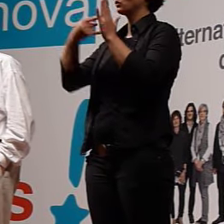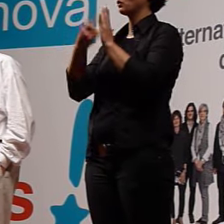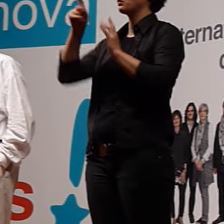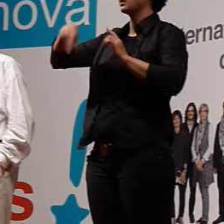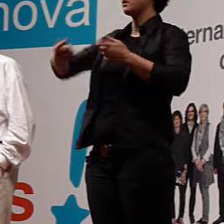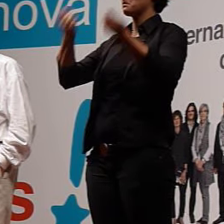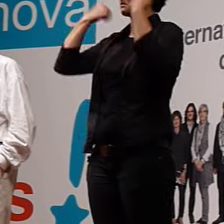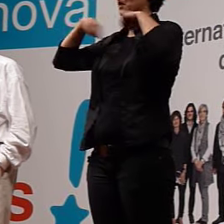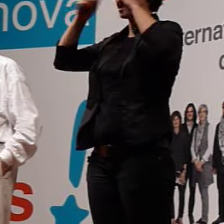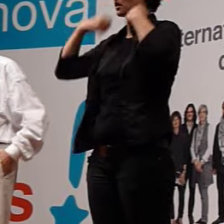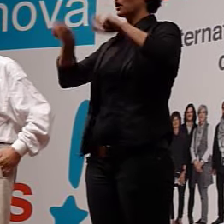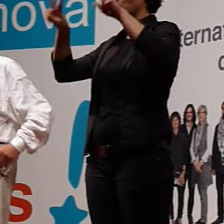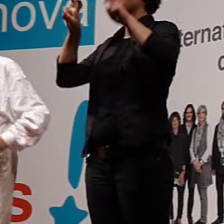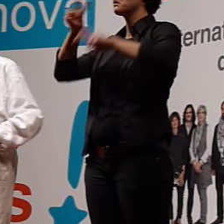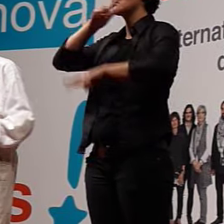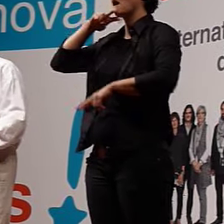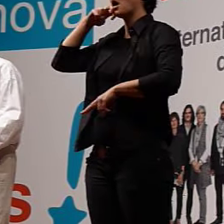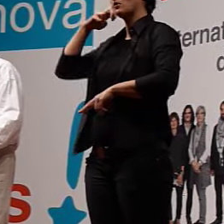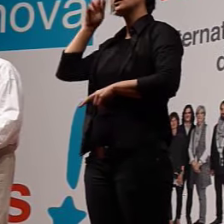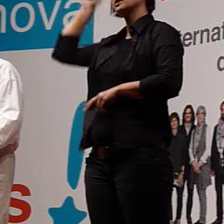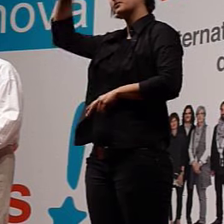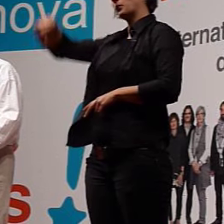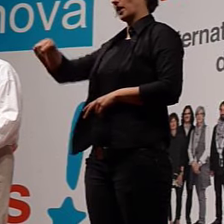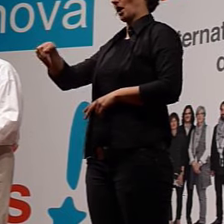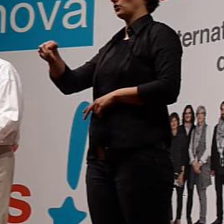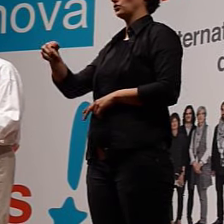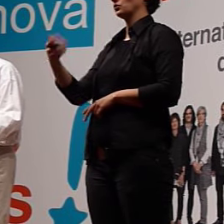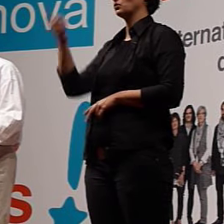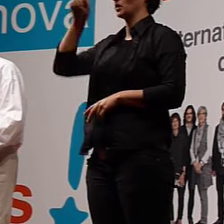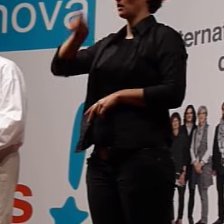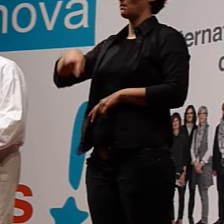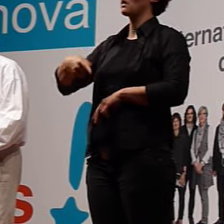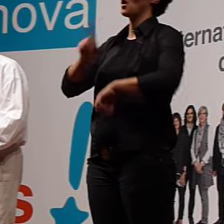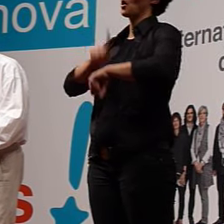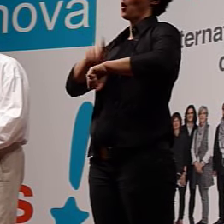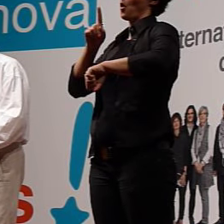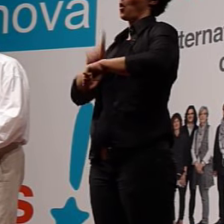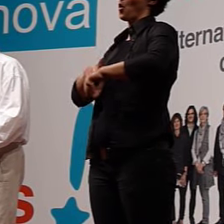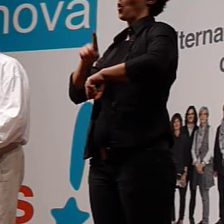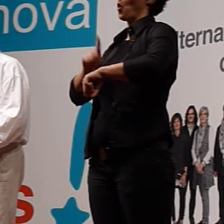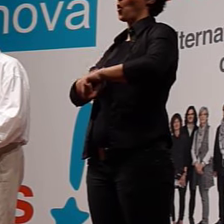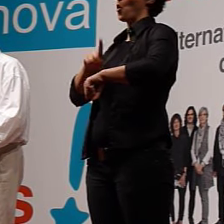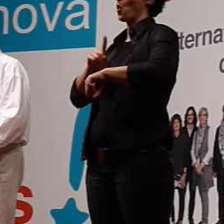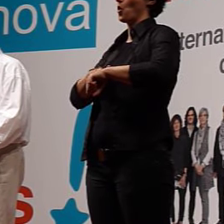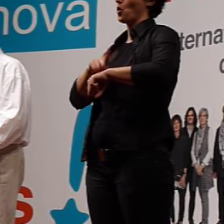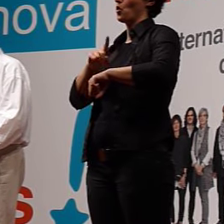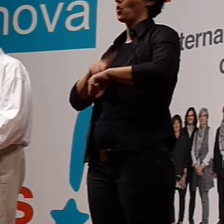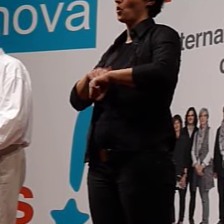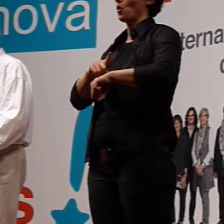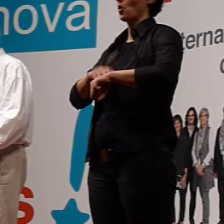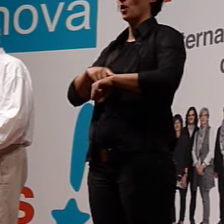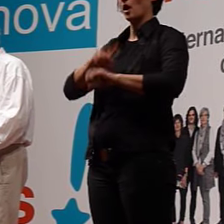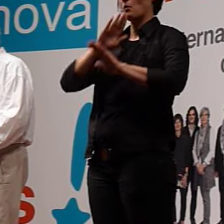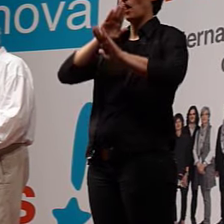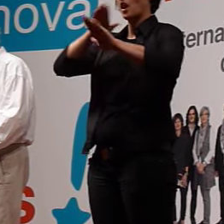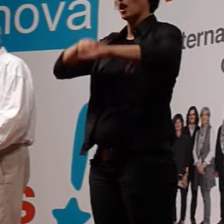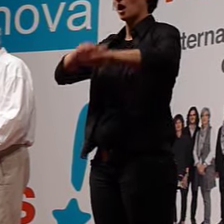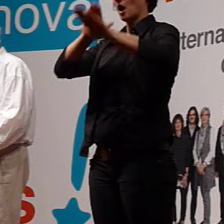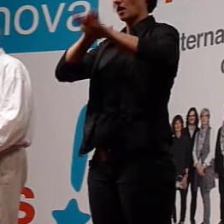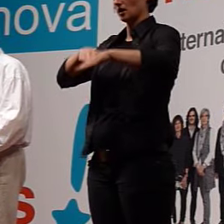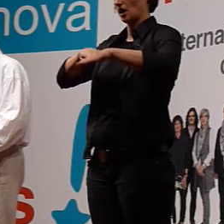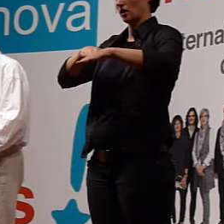valores republicanos. É ahora da leandada ao comú cidadana e non da